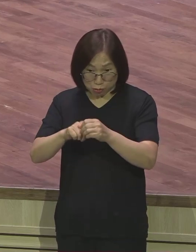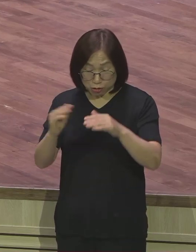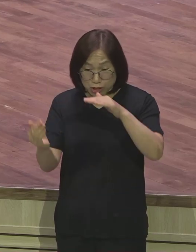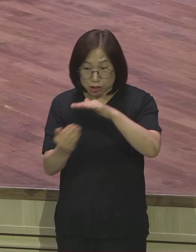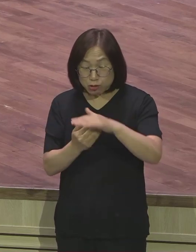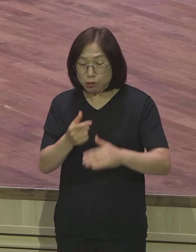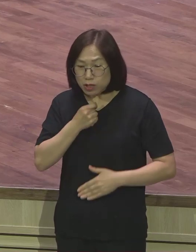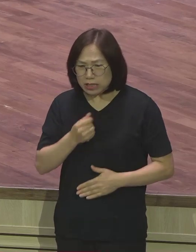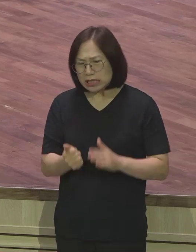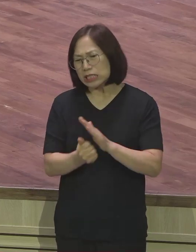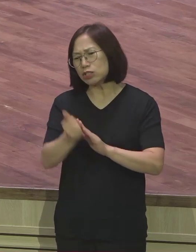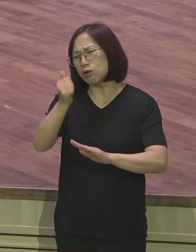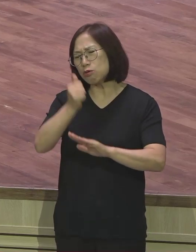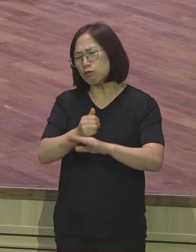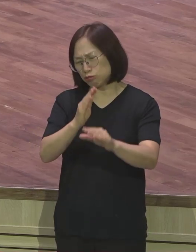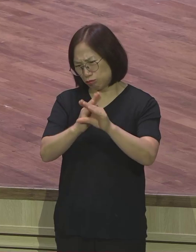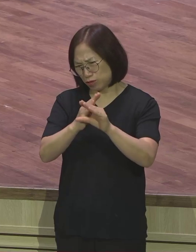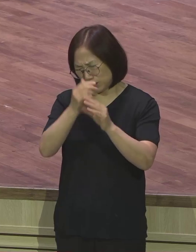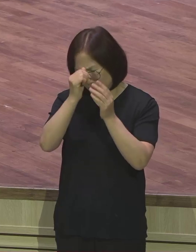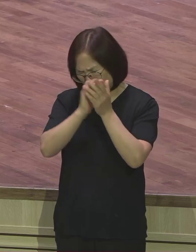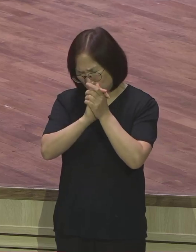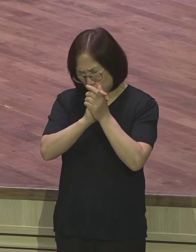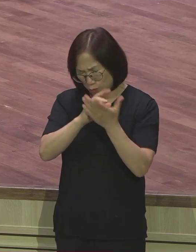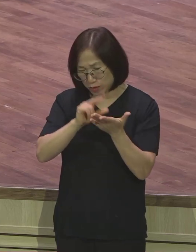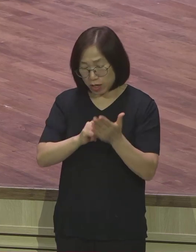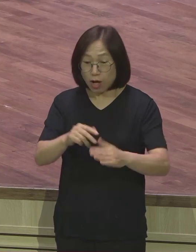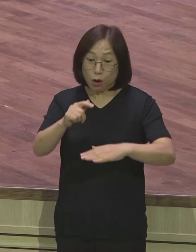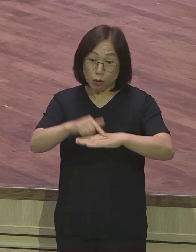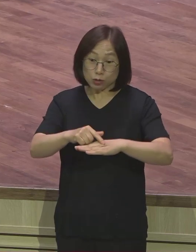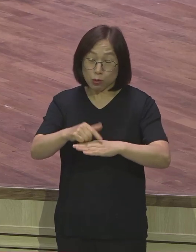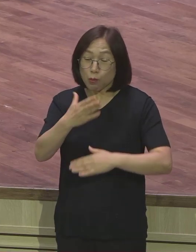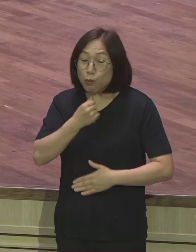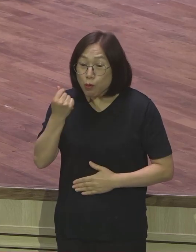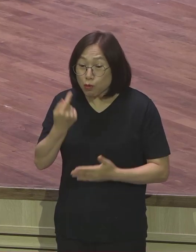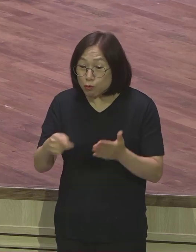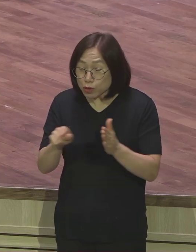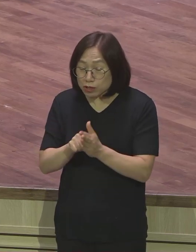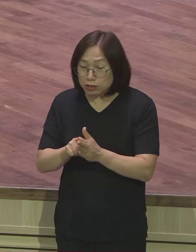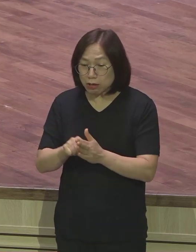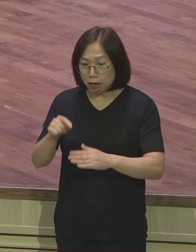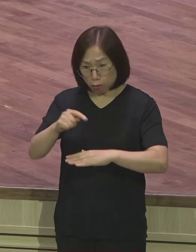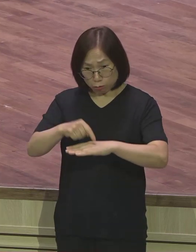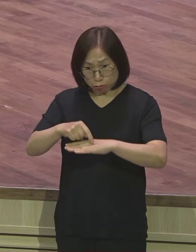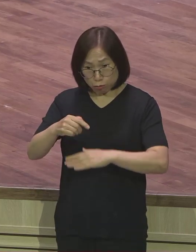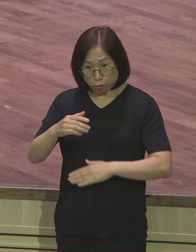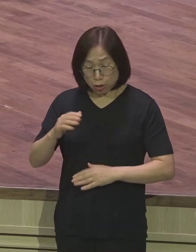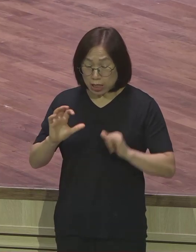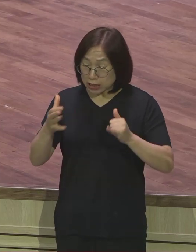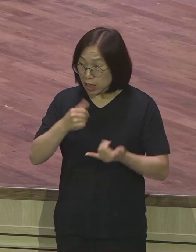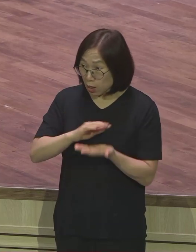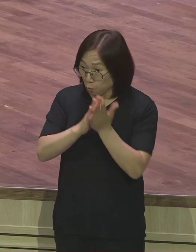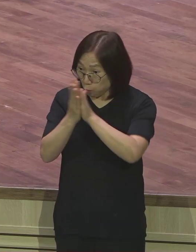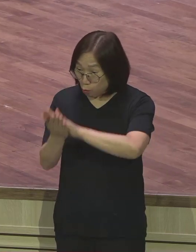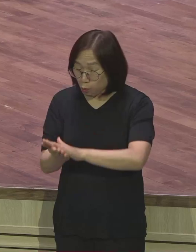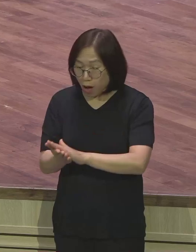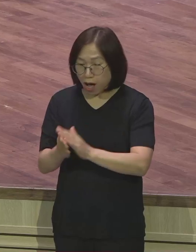중심적인 기도 제목 겉으로는 복음을 위해서 겉으로는 세계복음화를 위해서 겉으로는 하나님의 영광을 위해서라고 얘기하지만